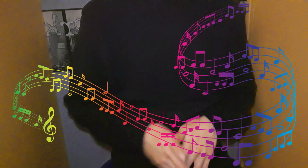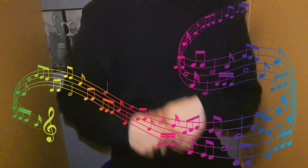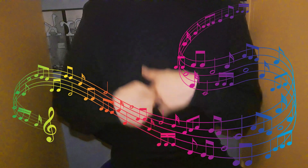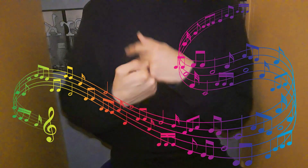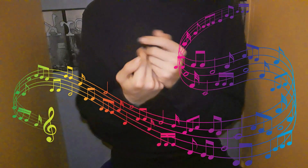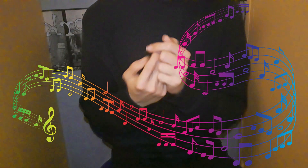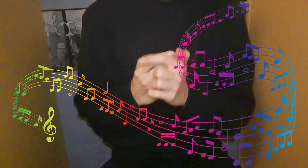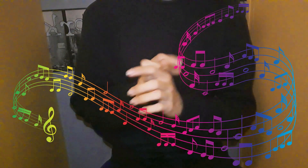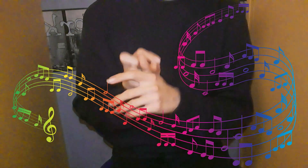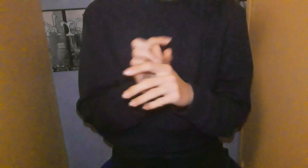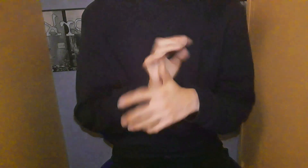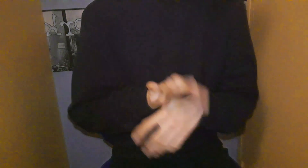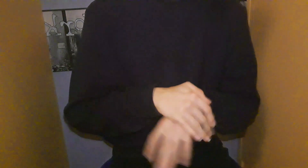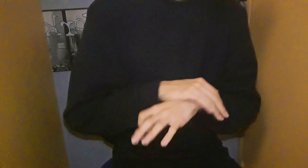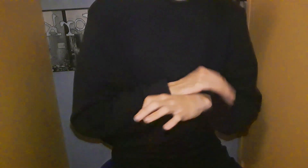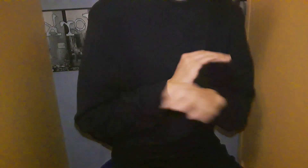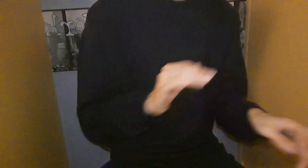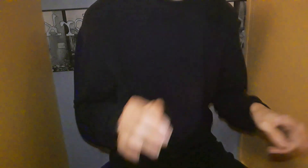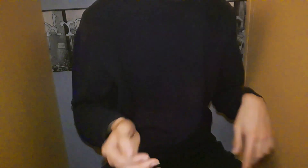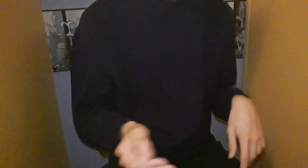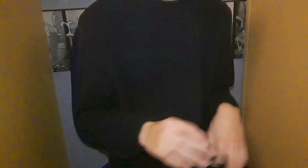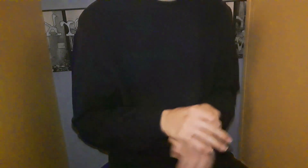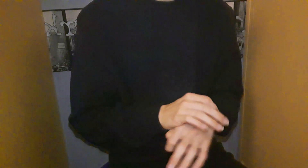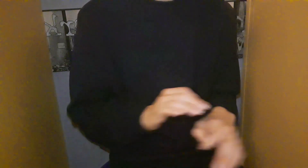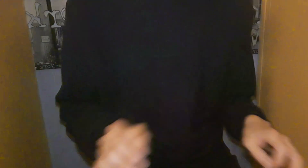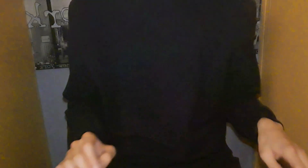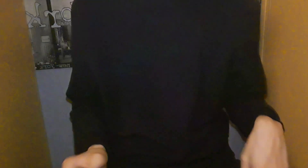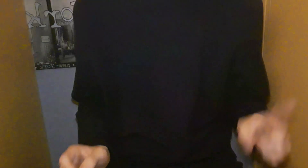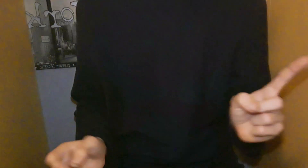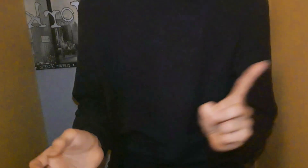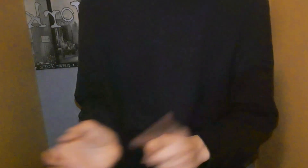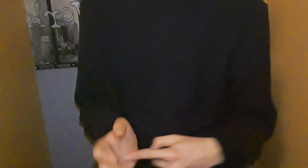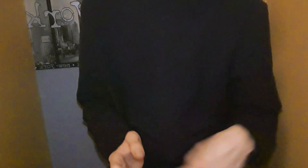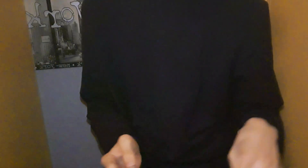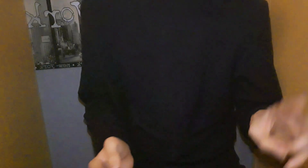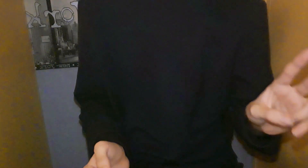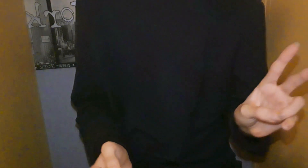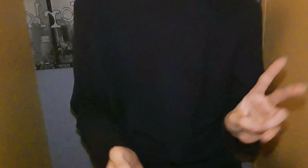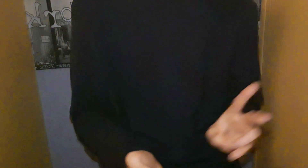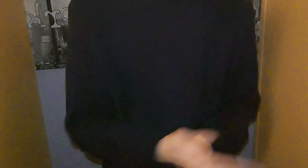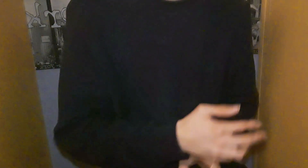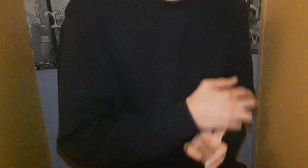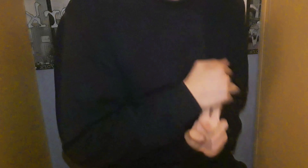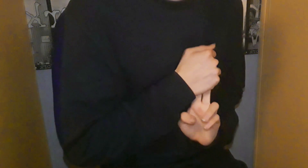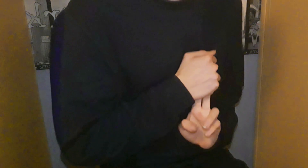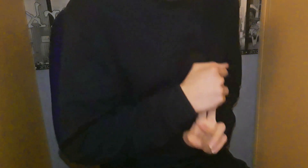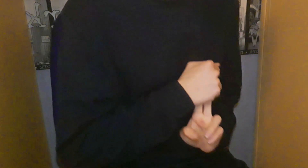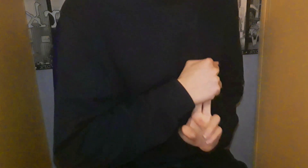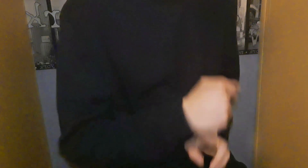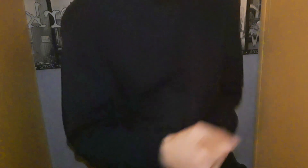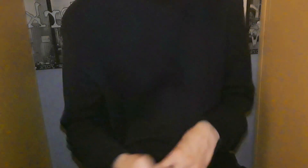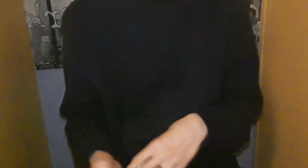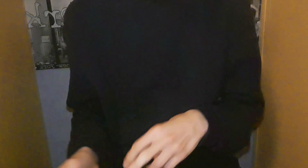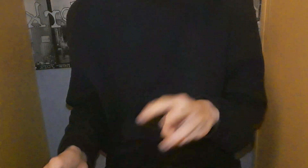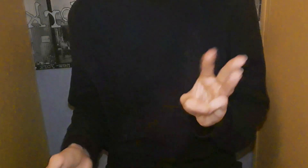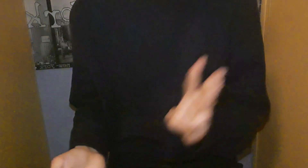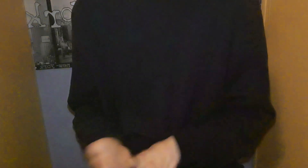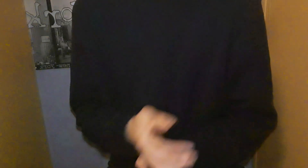Alors ça C'est juste Un truc de fou Mais la musique En globalité Quand c à la TV Quand c'est Quand j'entends De la musique Etc